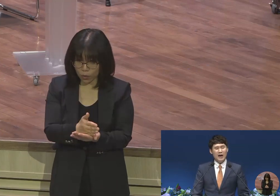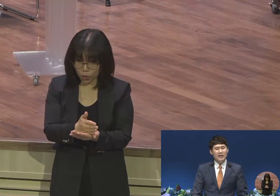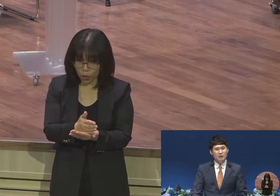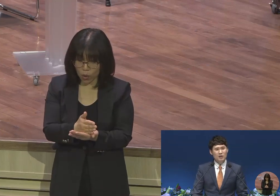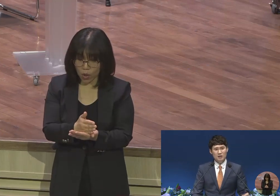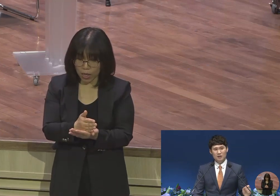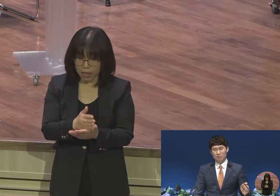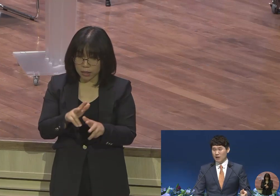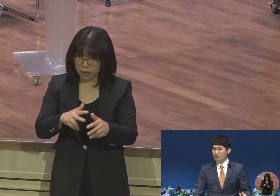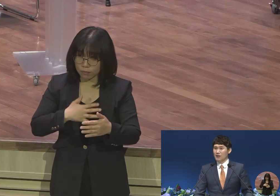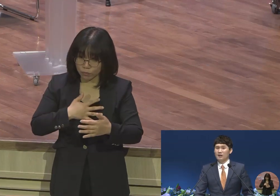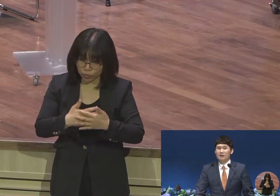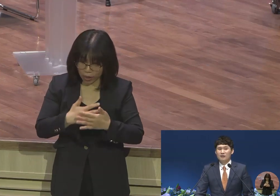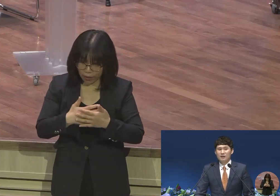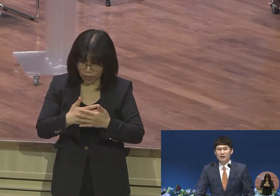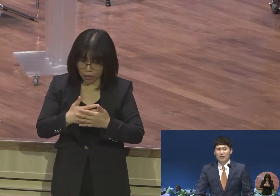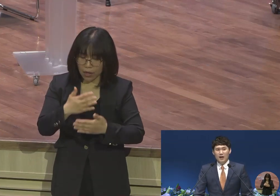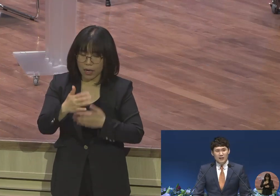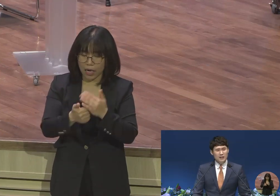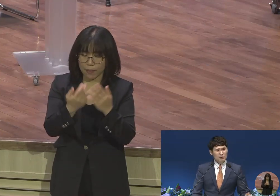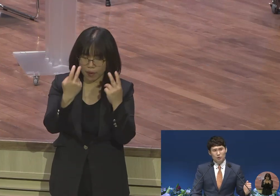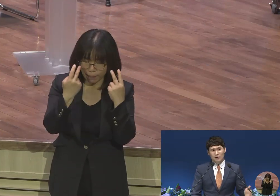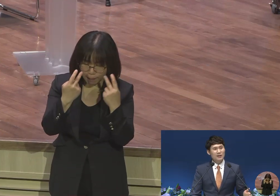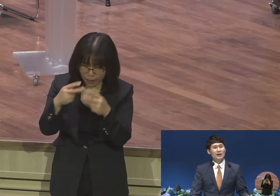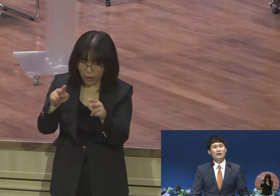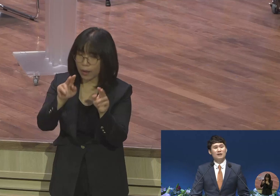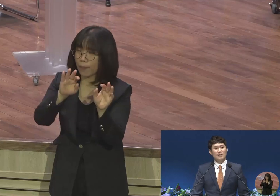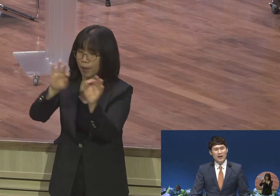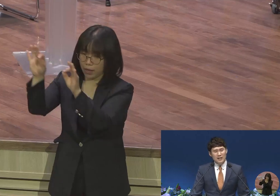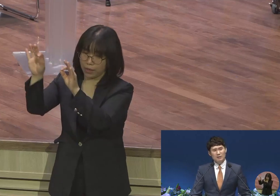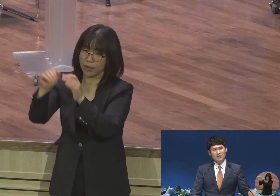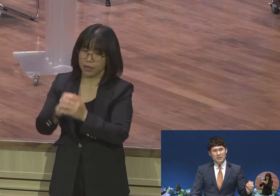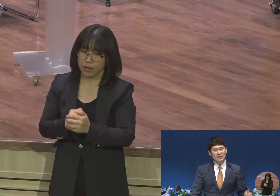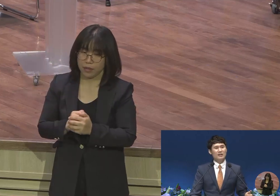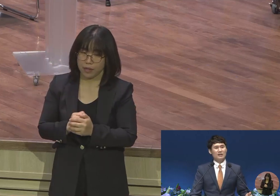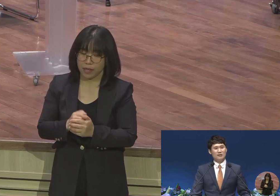하나님을 바라봐라 하나님을 소망해라 하나님을 기다리라